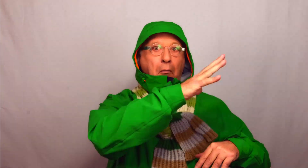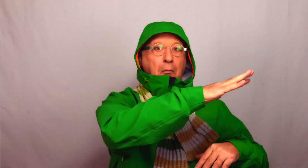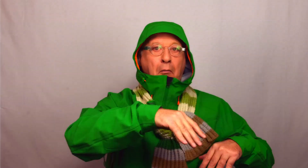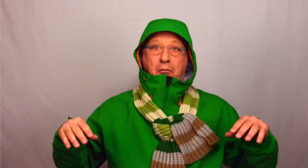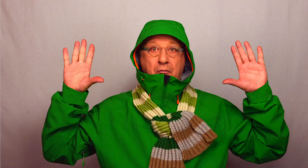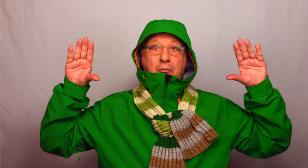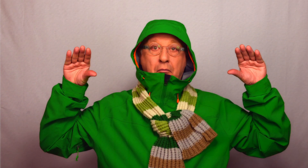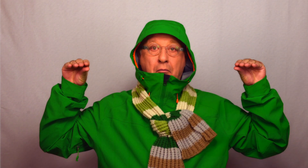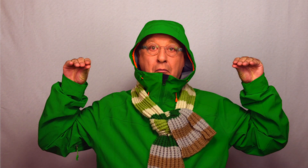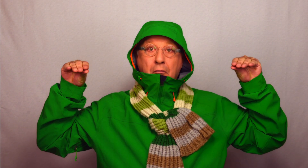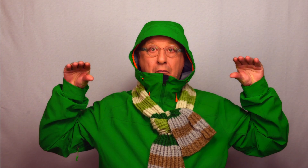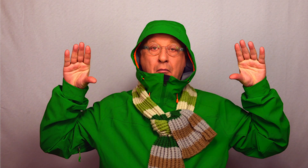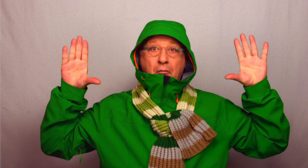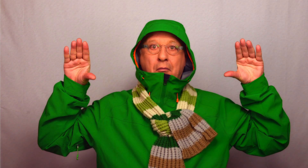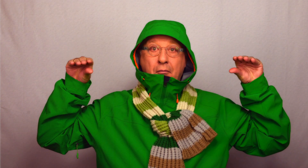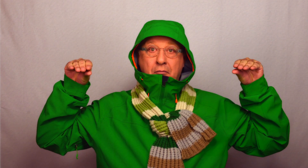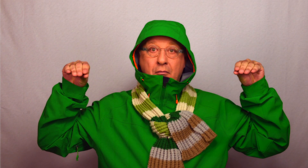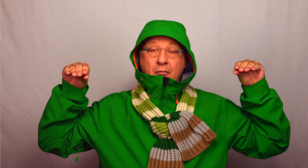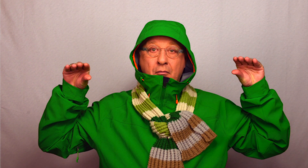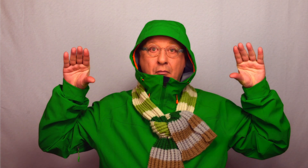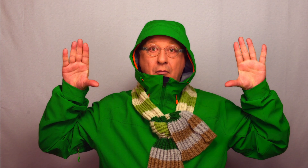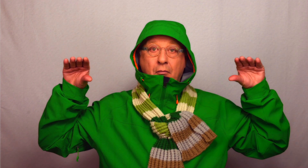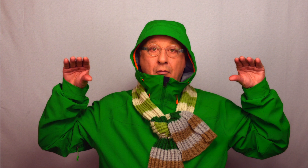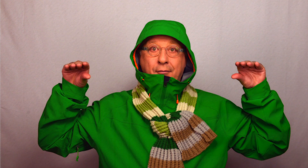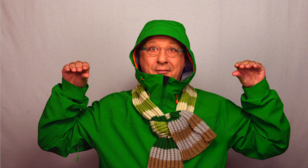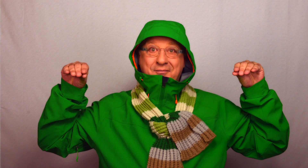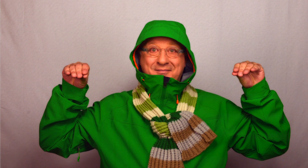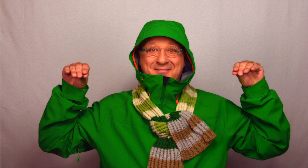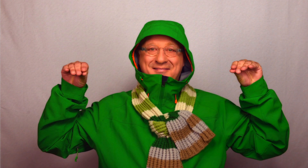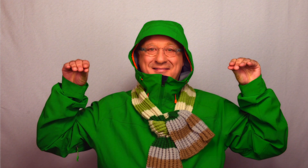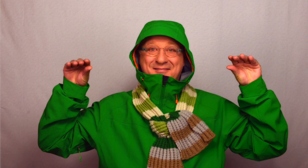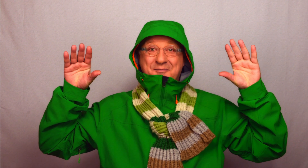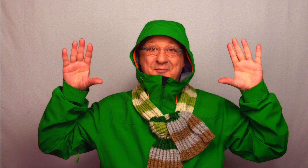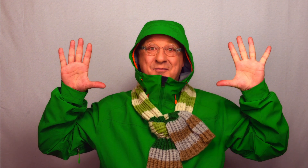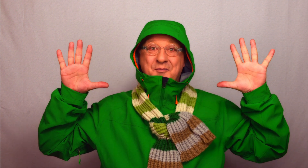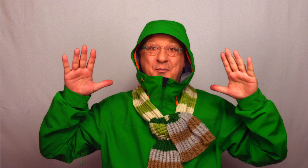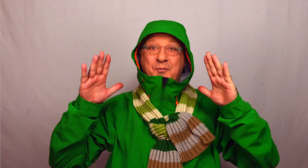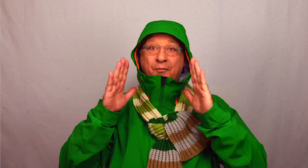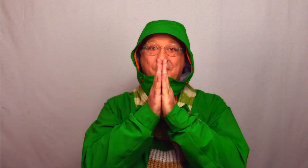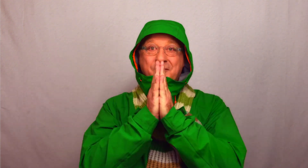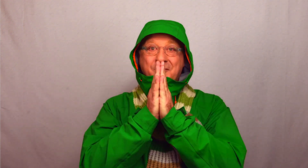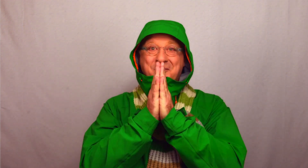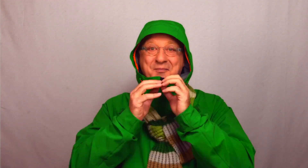papa Et la maman Et les enfants Iront toujours au pas